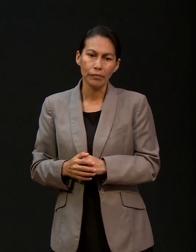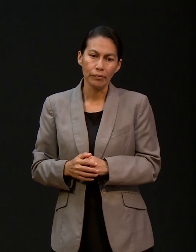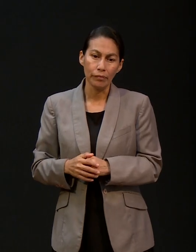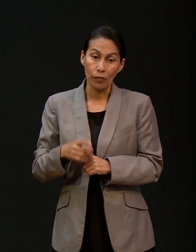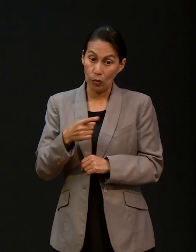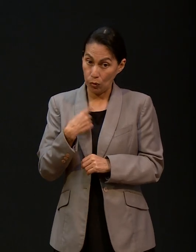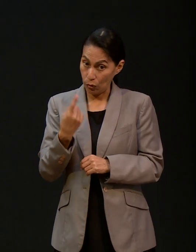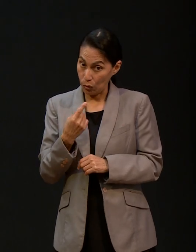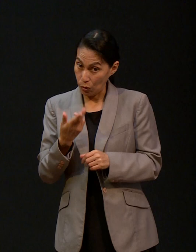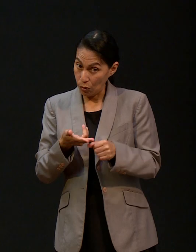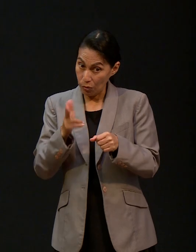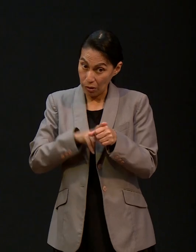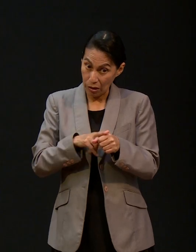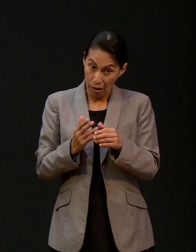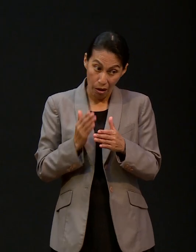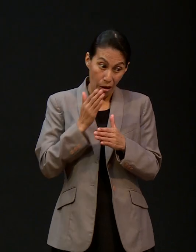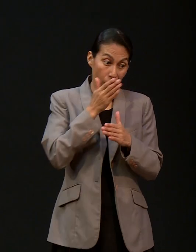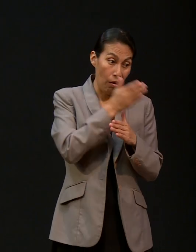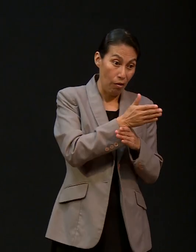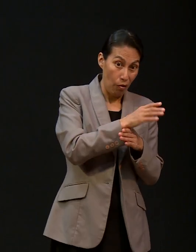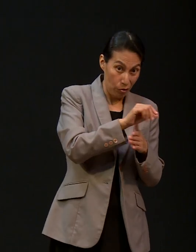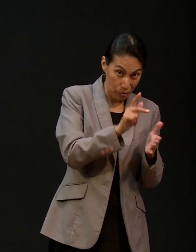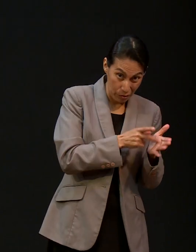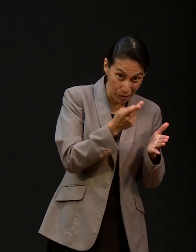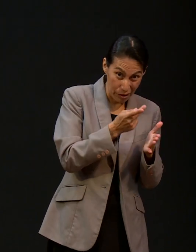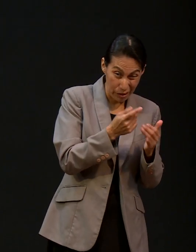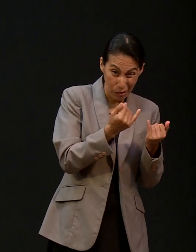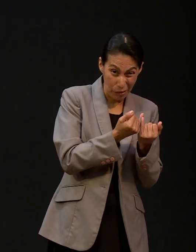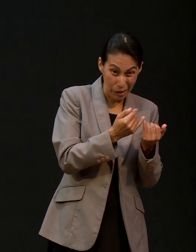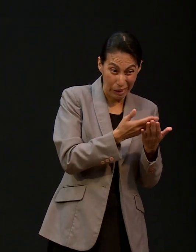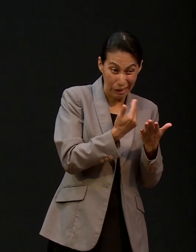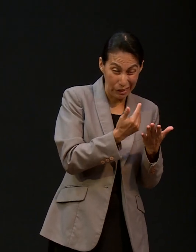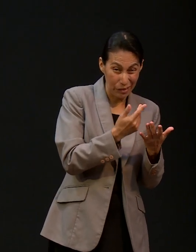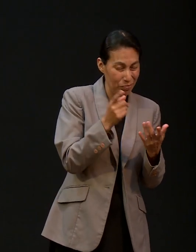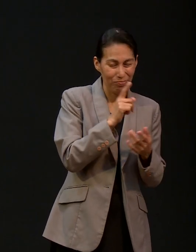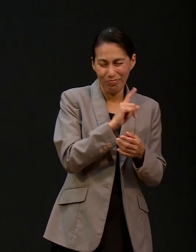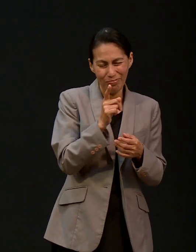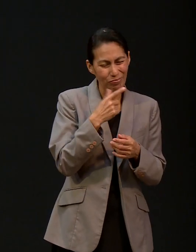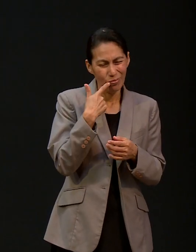No queríamos regresar al hospital después de lo que ya habíamos vivido en el hospital y con el COVID.